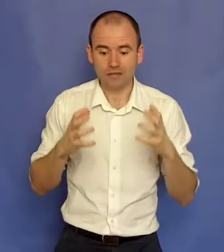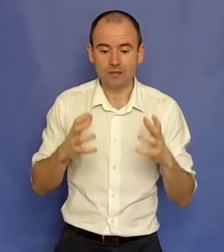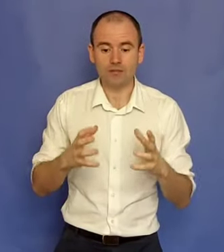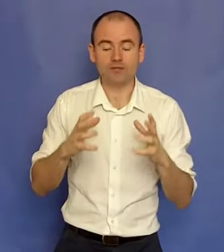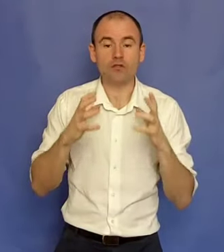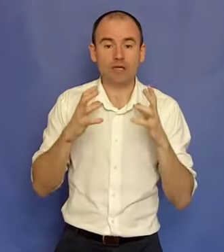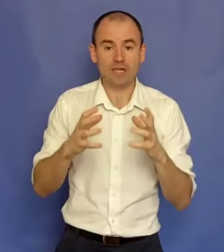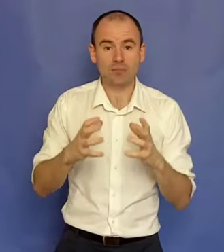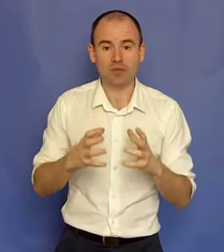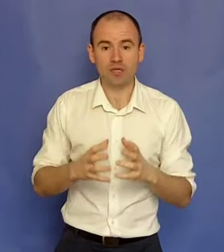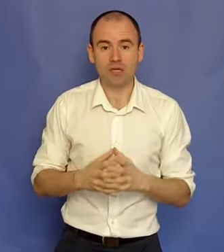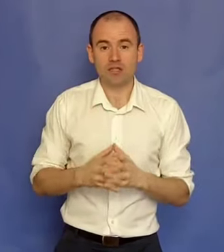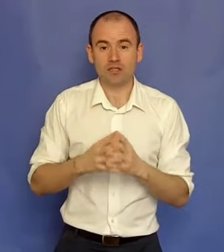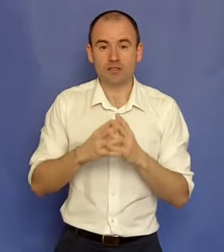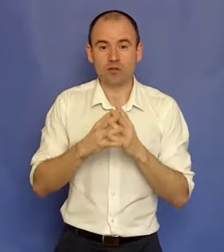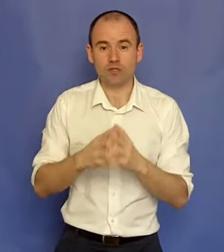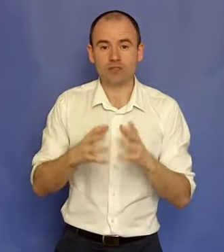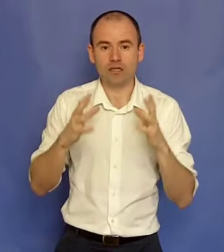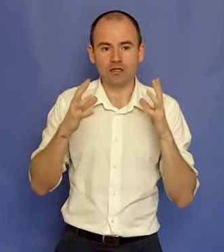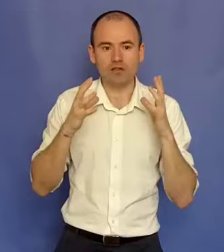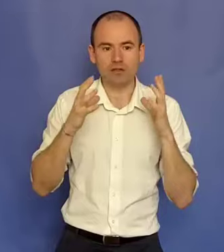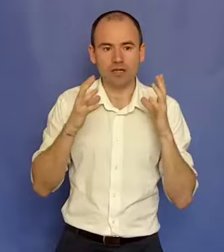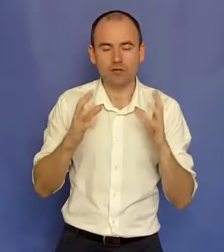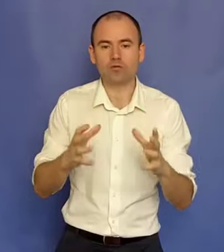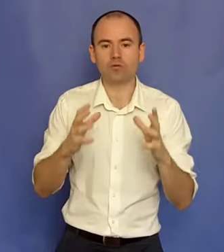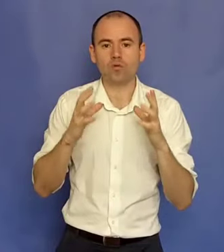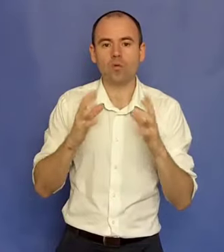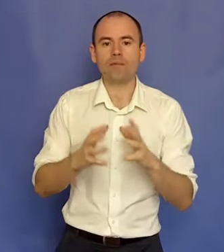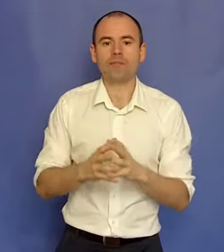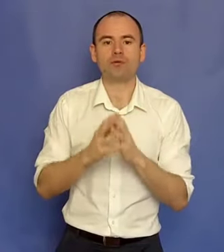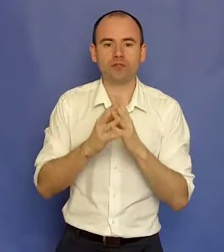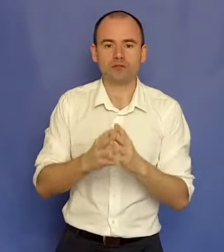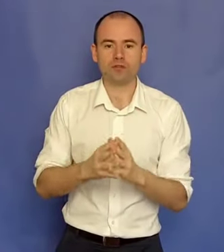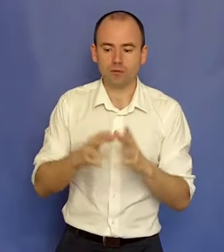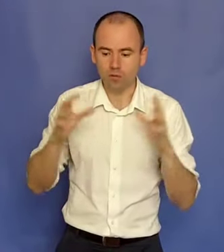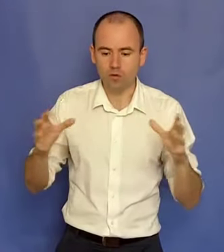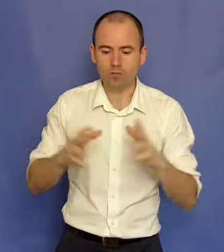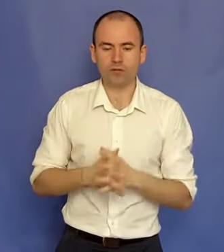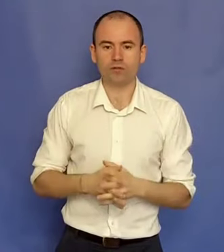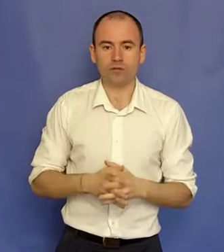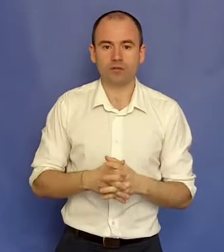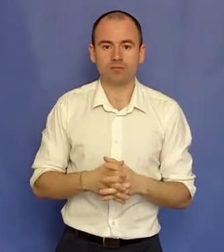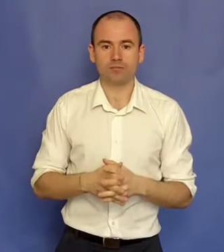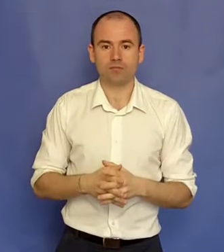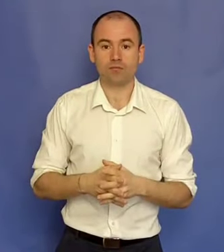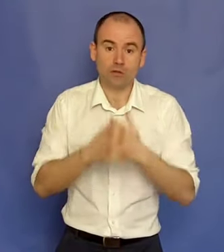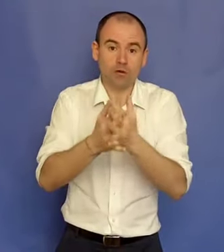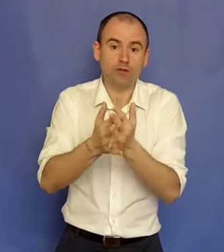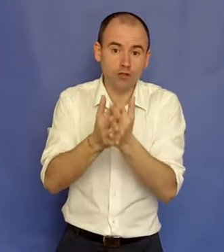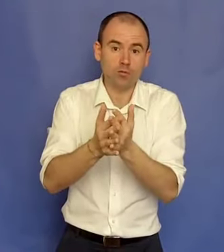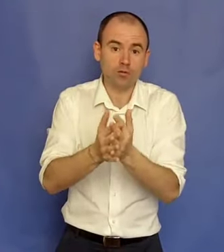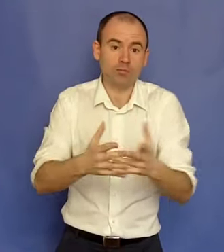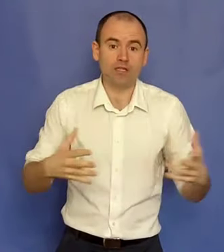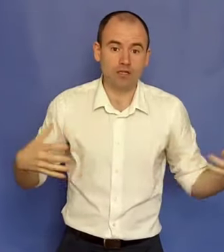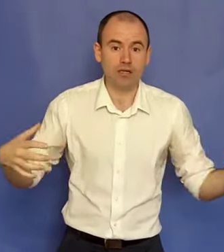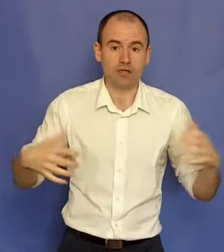Asta înseamnă să-ți faci o echipă și să reușești să te aduni cu oameni potriviți pentru locul potrivit. Pentru a fi și tu prosper și ei,